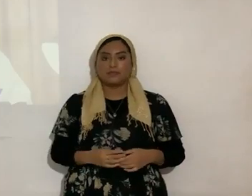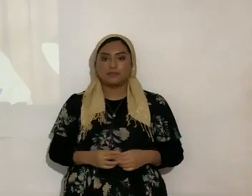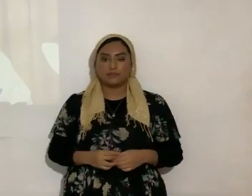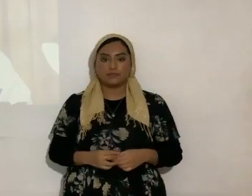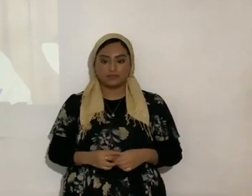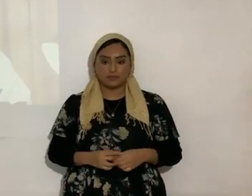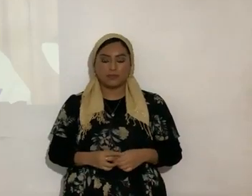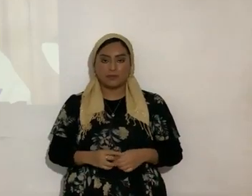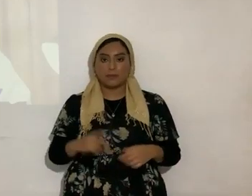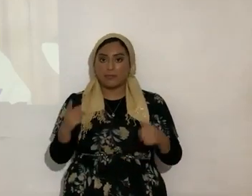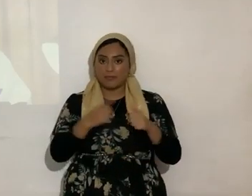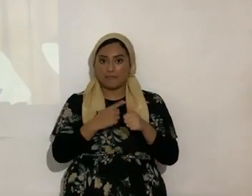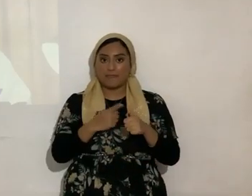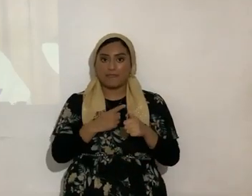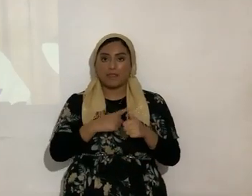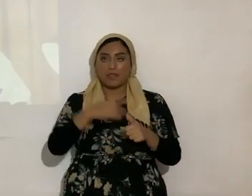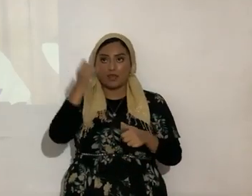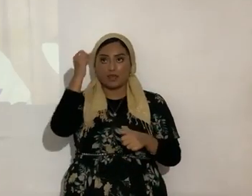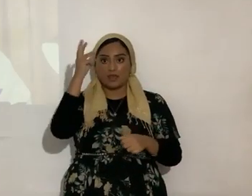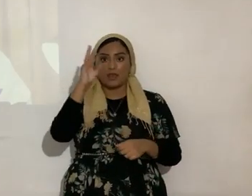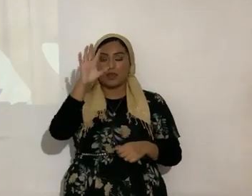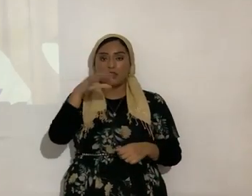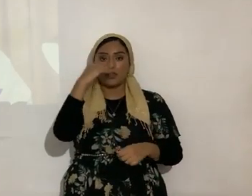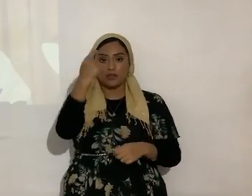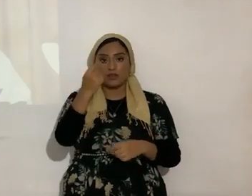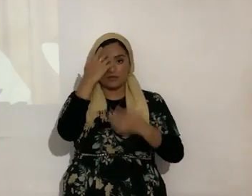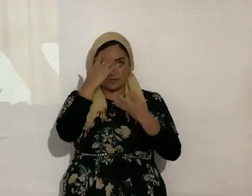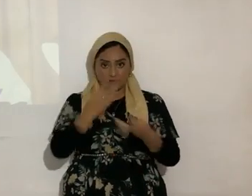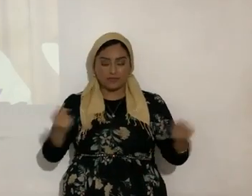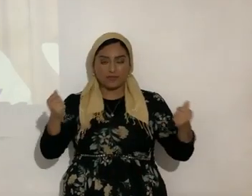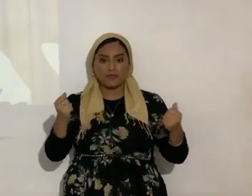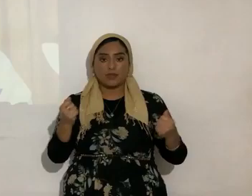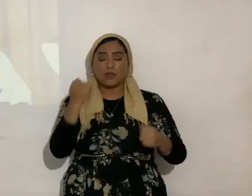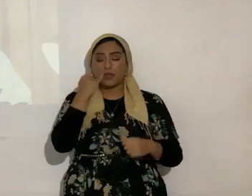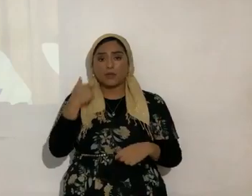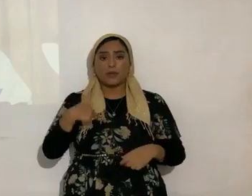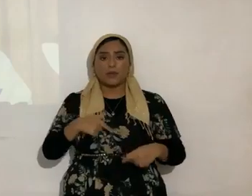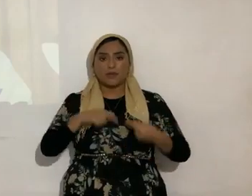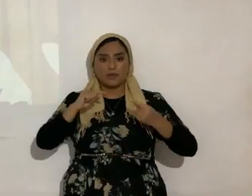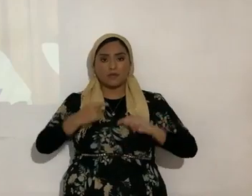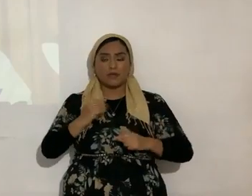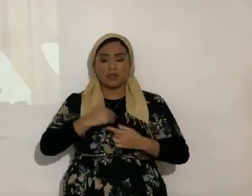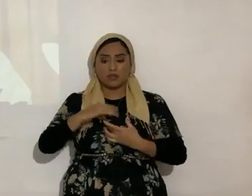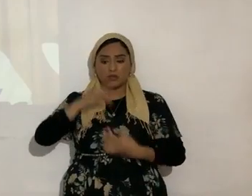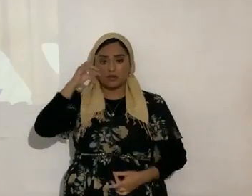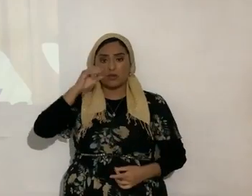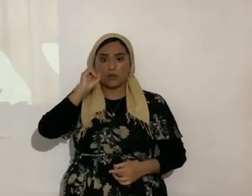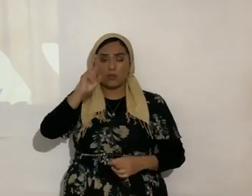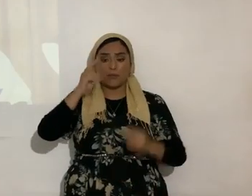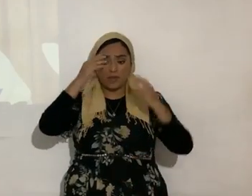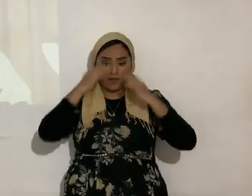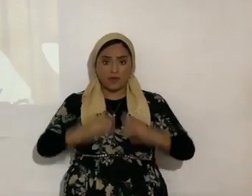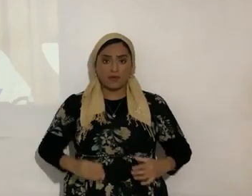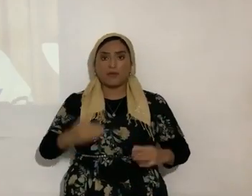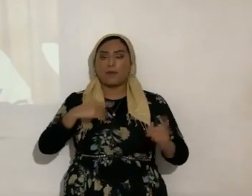Entonces, para empezar, Yahshua es el único sanador. Si estamos enfermos del alma o del cuerpo, entonces hay que acudir a él